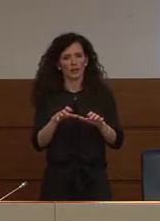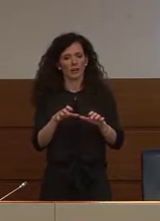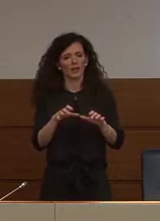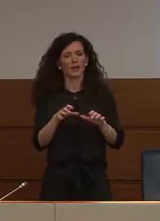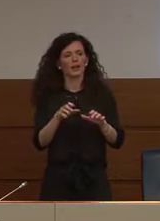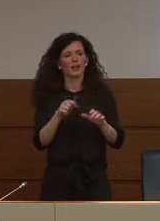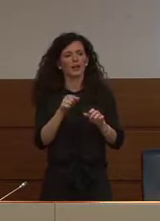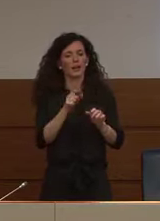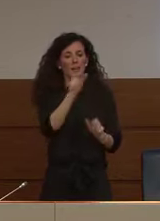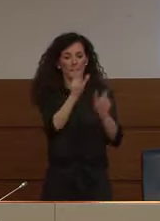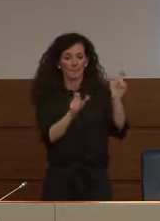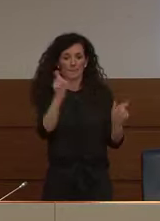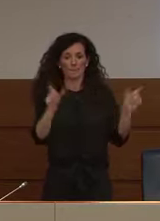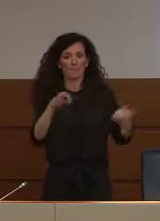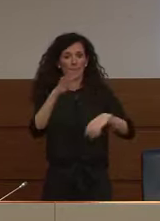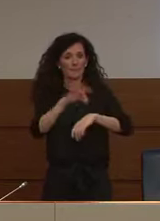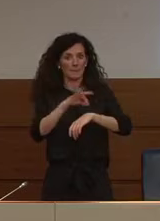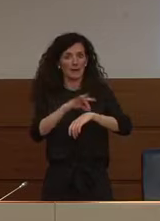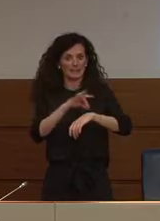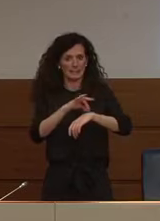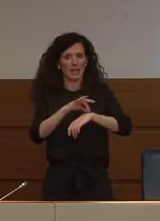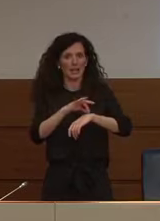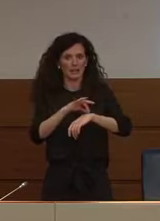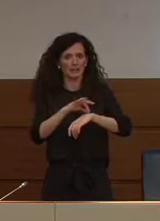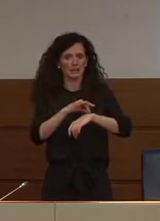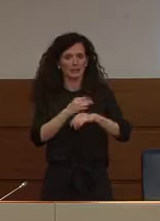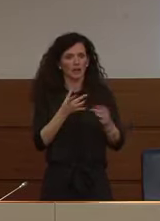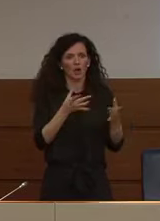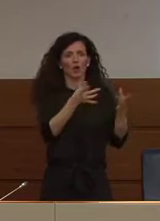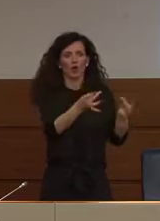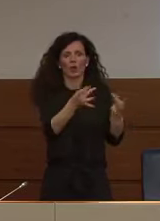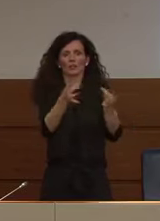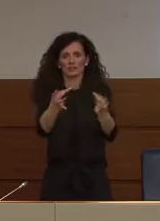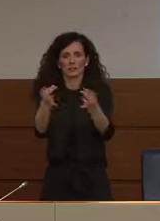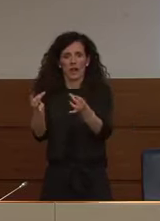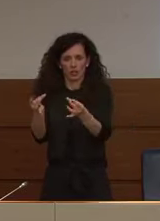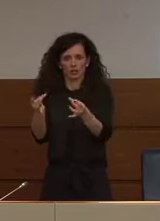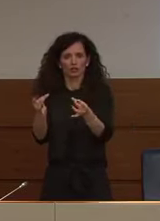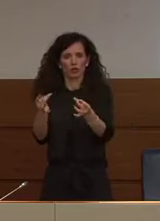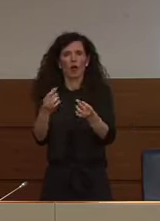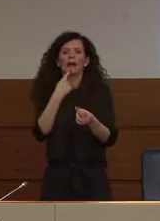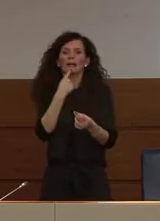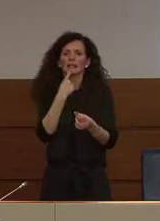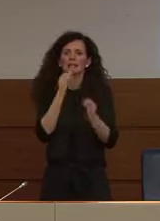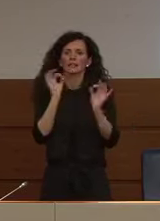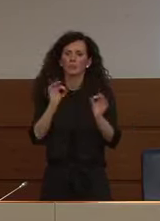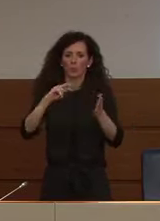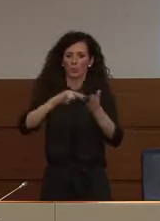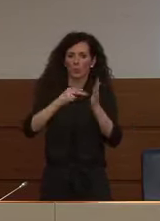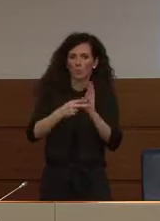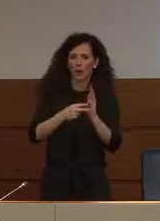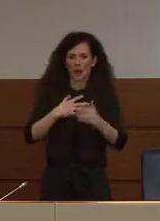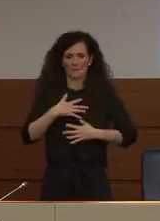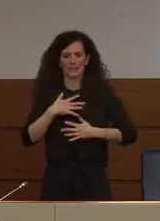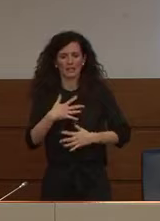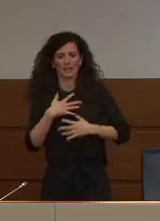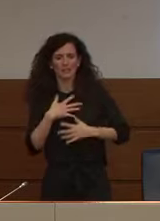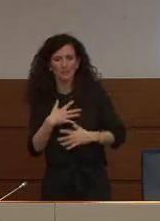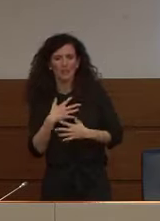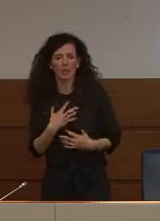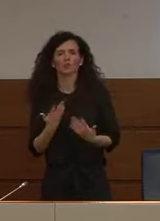clinico sui pazienti inteso come soggetti che sviluppano insufficienza respiratoria e devono essere